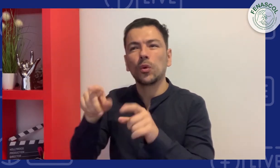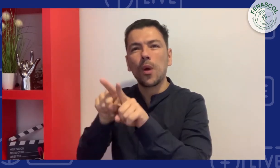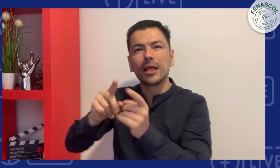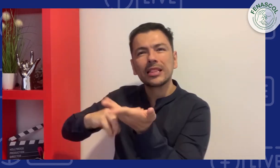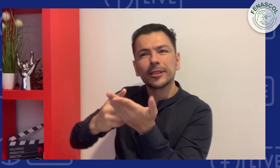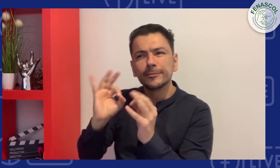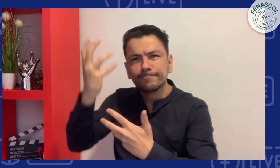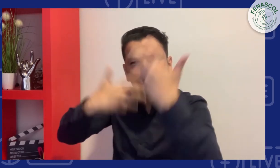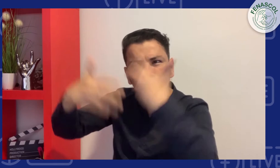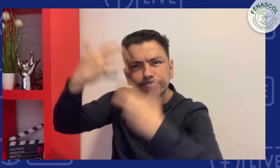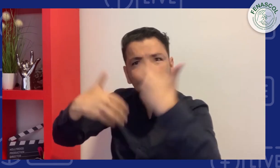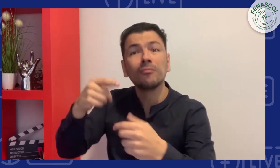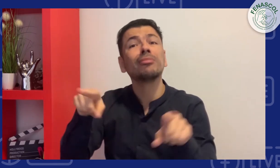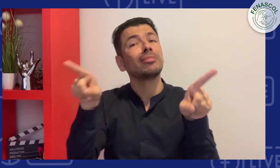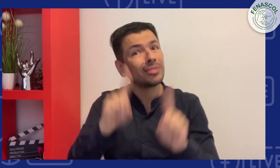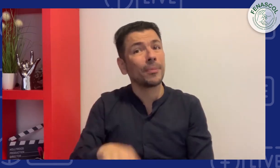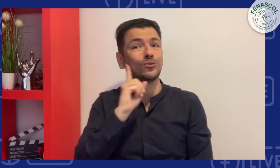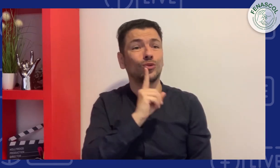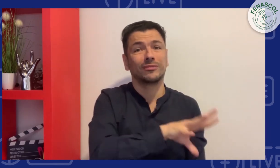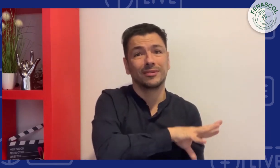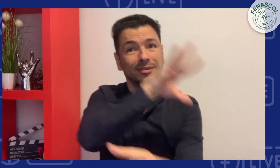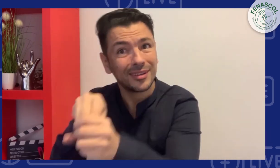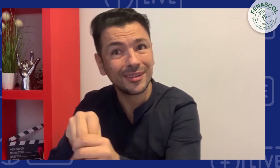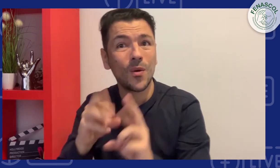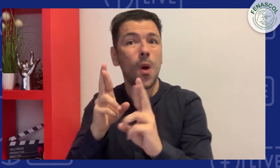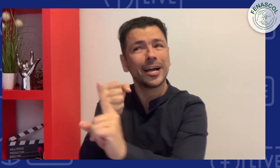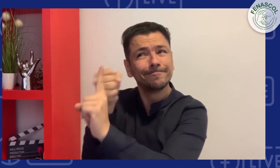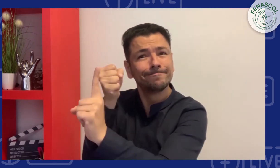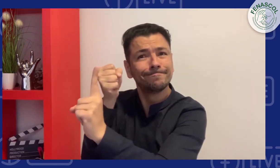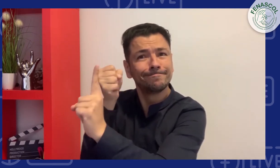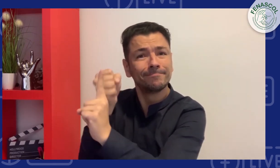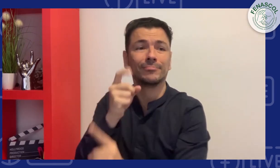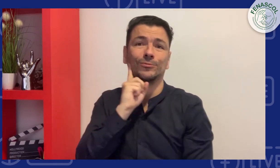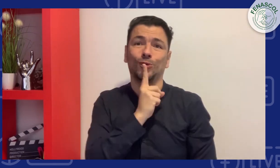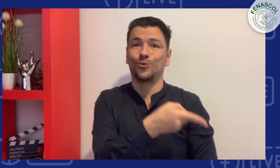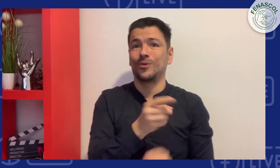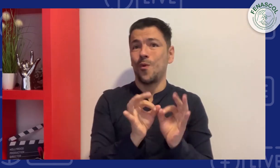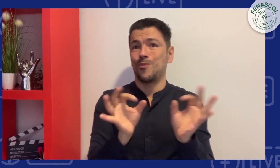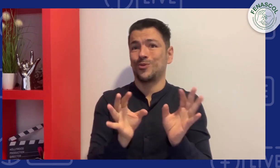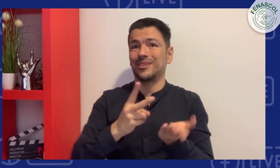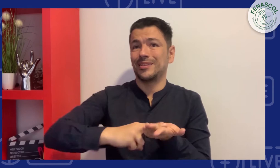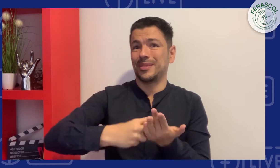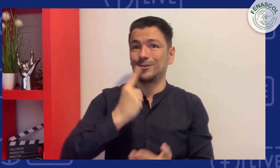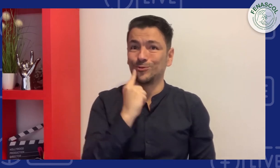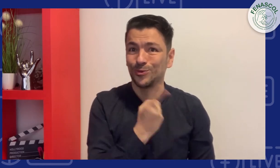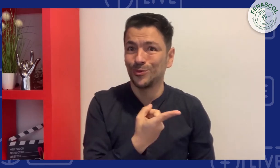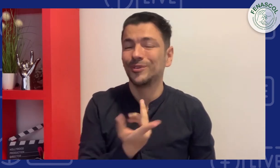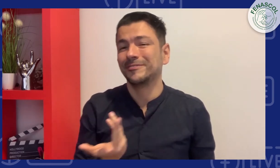INSOR adelanta un proceso de registro de intérpretes y la gestión para la aplicación de una prueba de convalidación del ejercicio de la profesión. Es